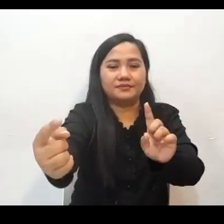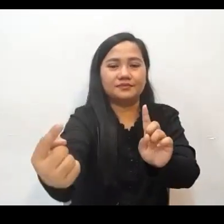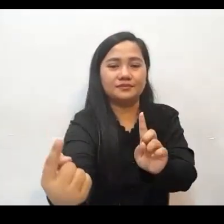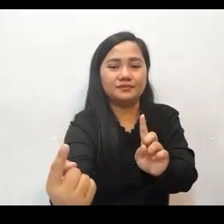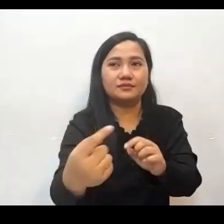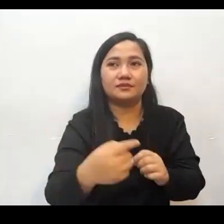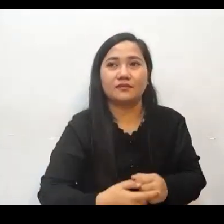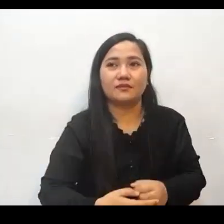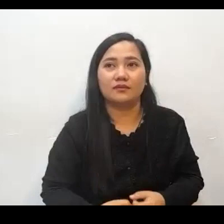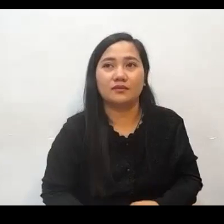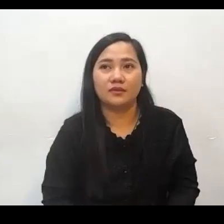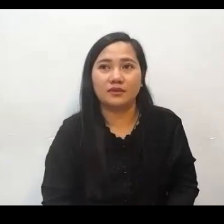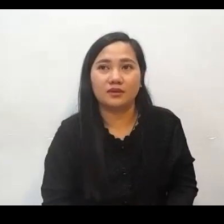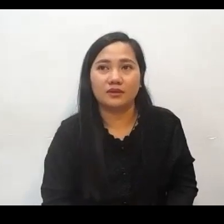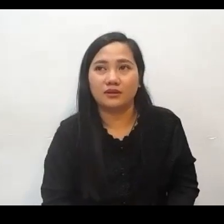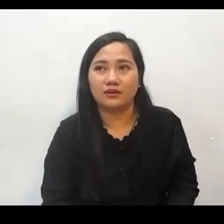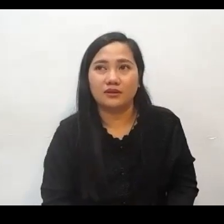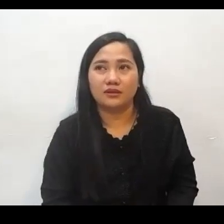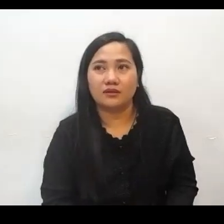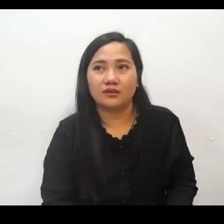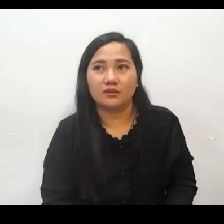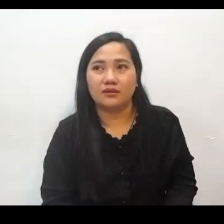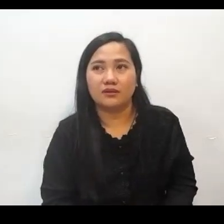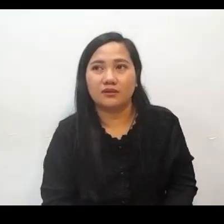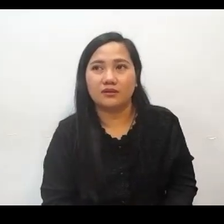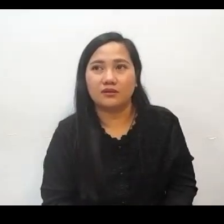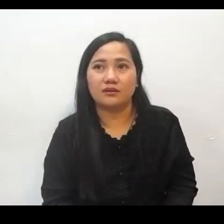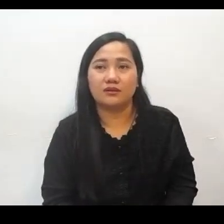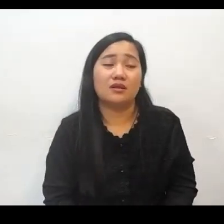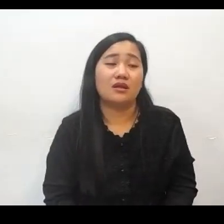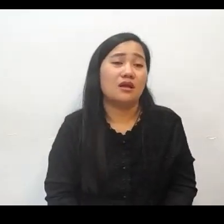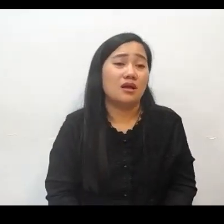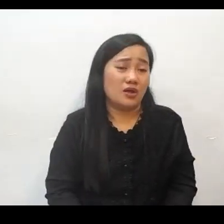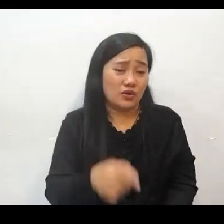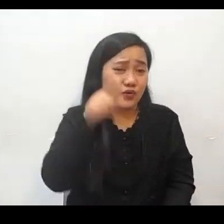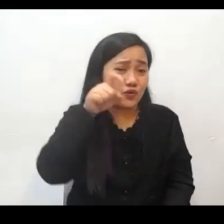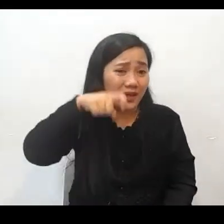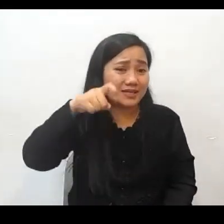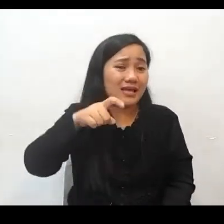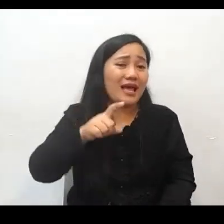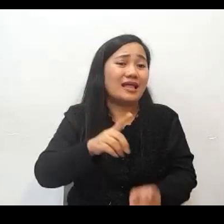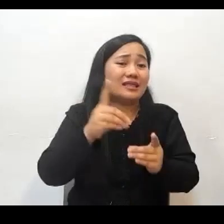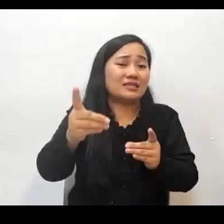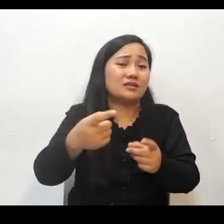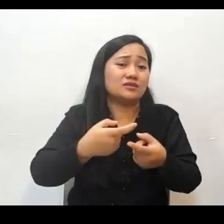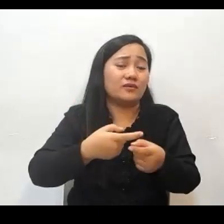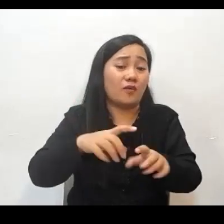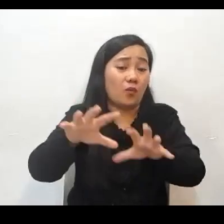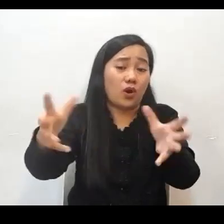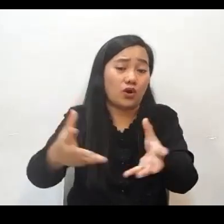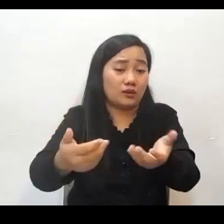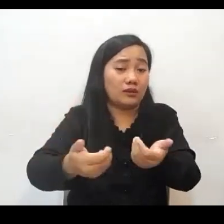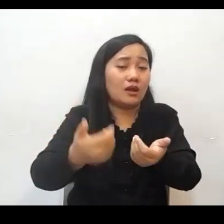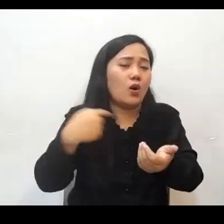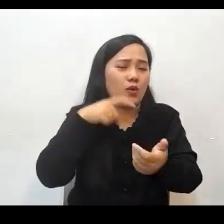hindi yung virus ay maililipat o mahahawa yung